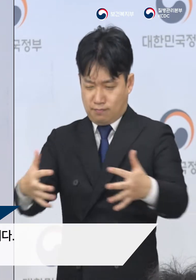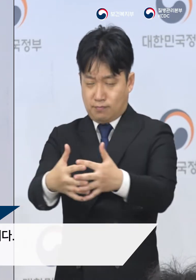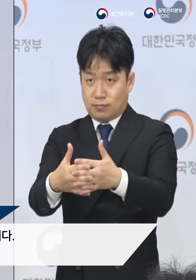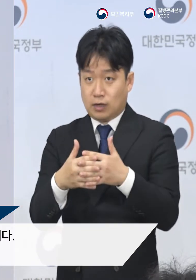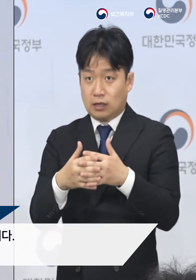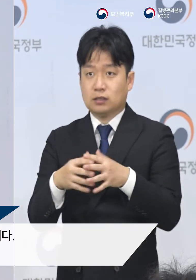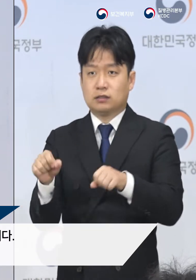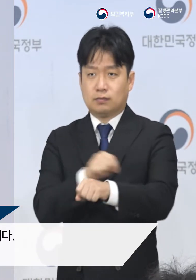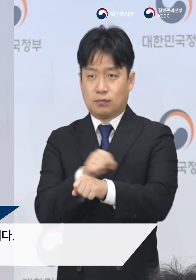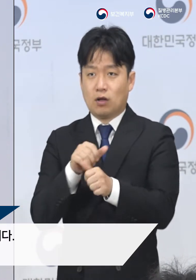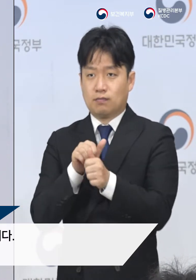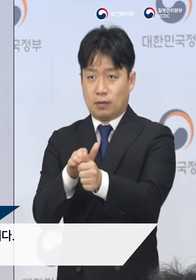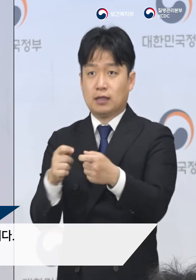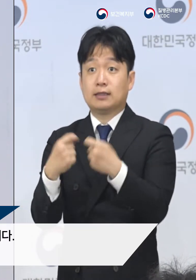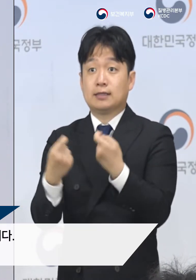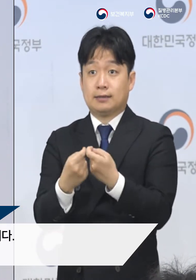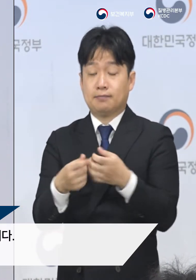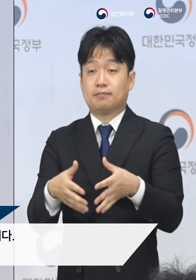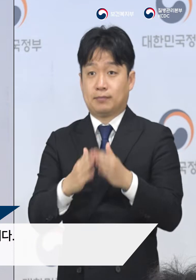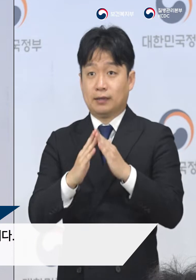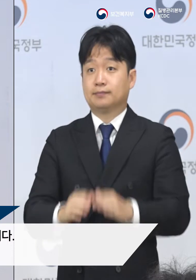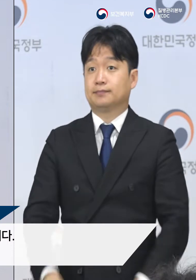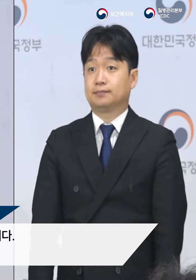범정부특별대책지원단도 구성되어 지원하고 있습니다.